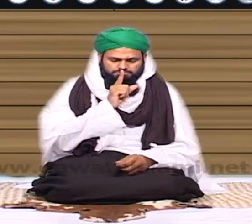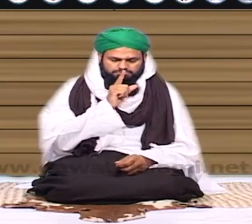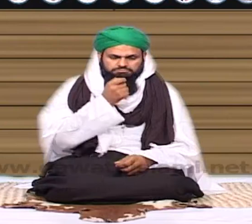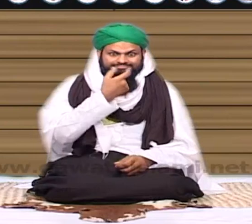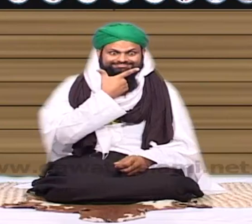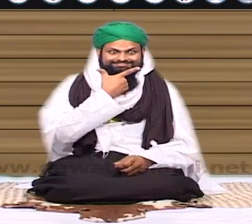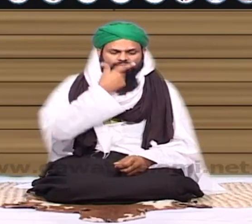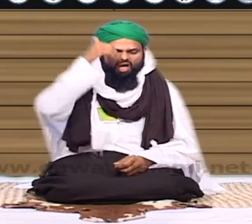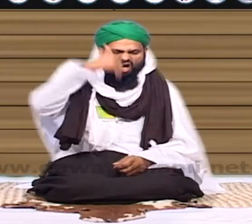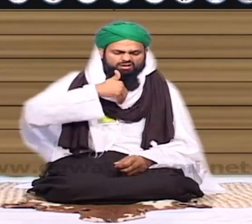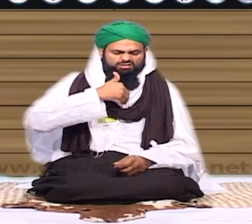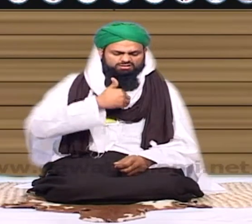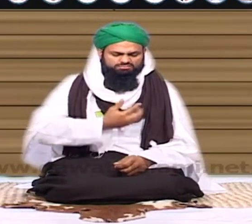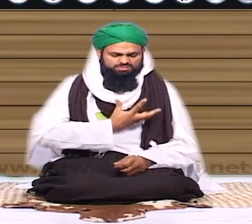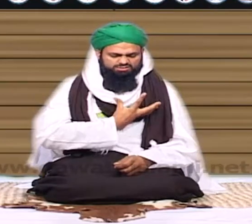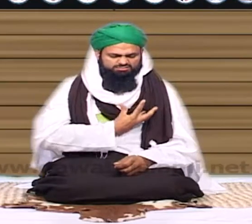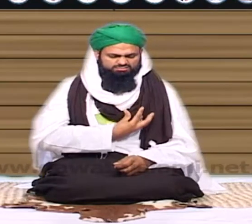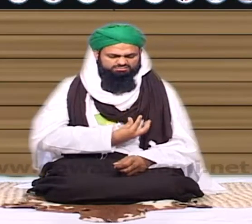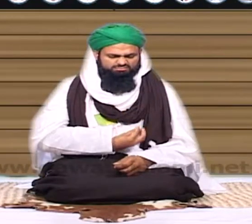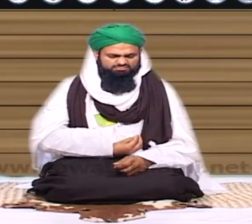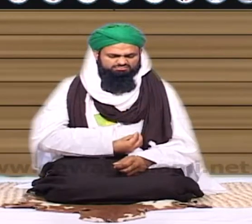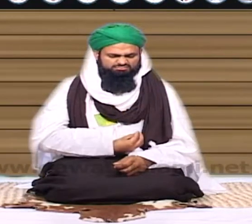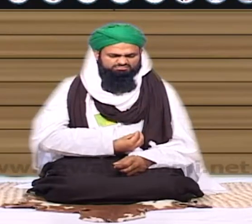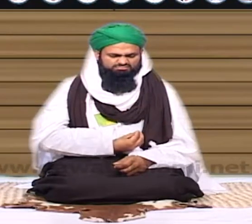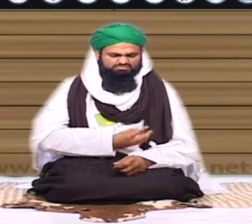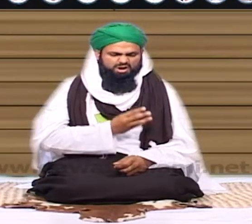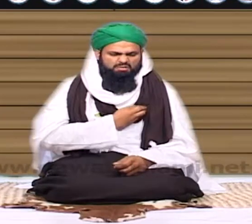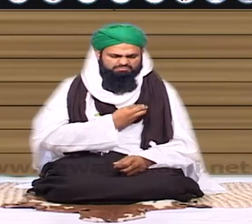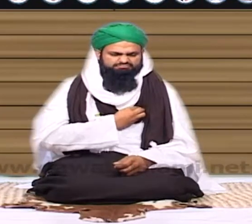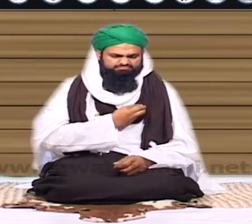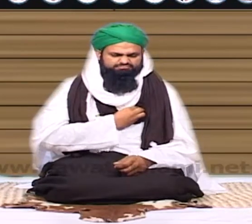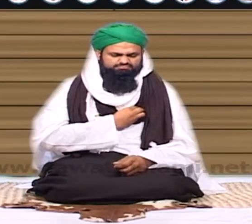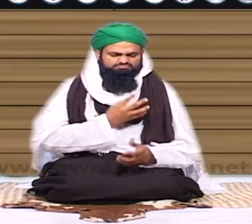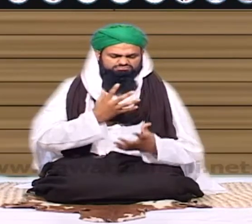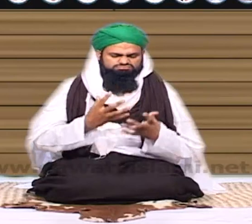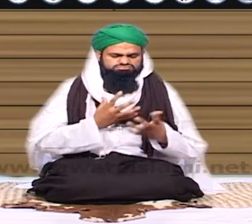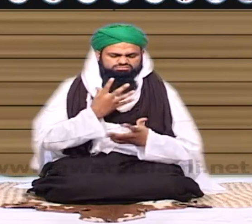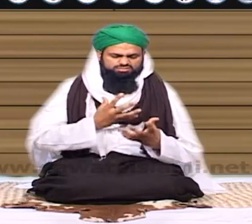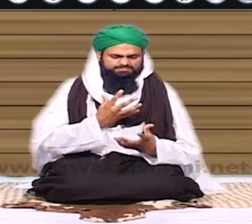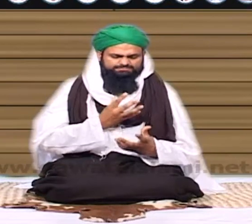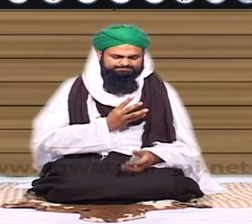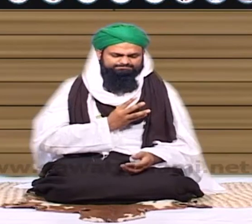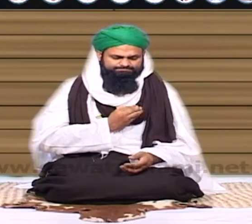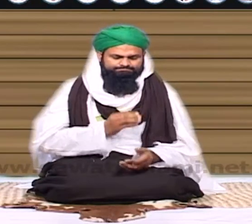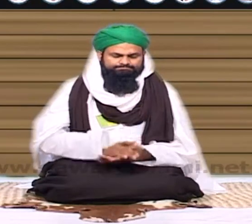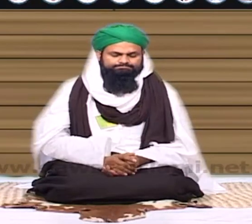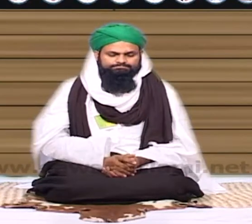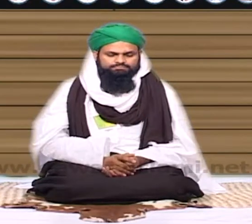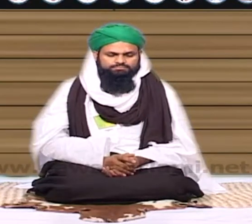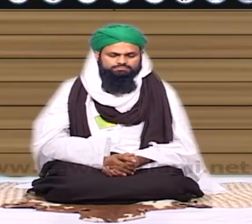تو وہ آپ کے سامنے ہسے گا لیکن اندر اندر وہ کڑے گا اندر اندر وہ کڑے گا اب وہ کہے جیسا